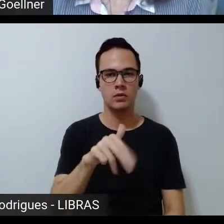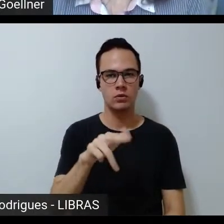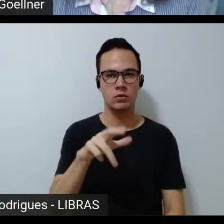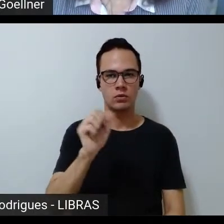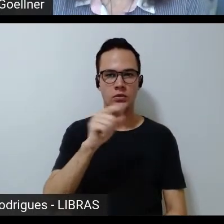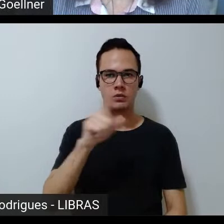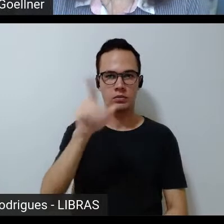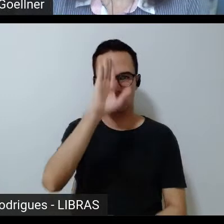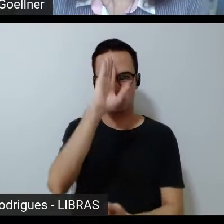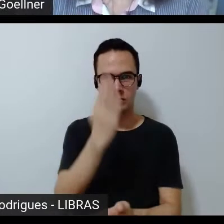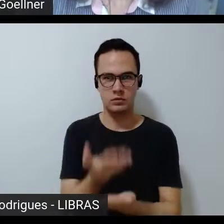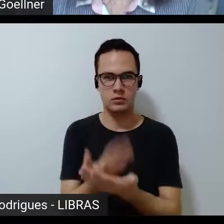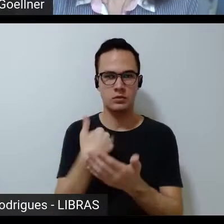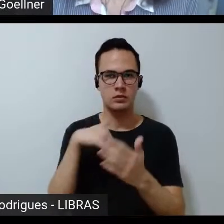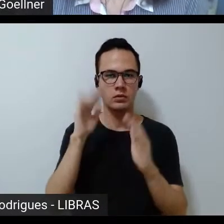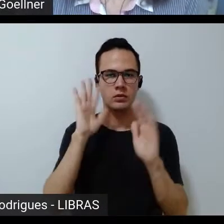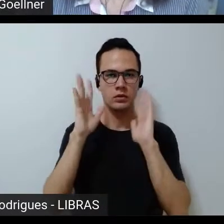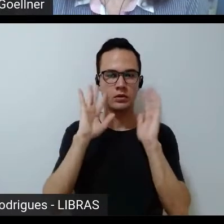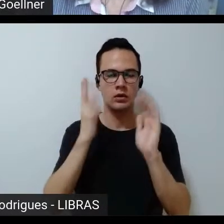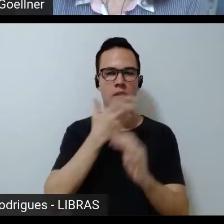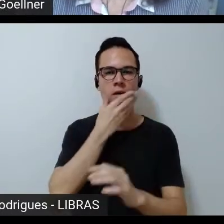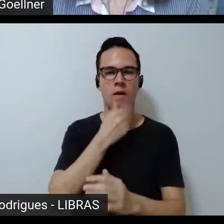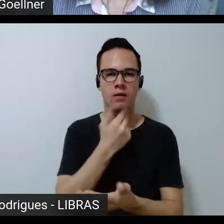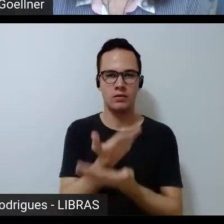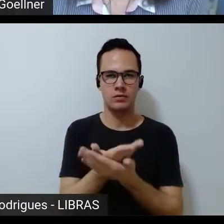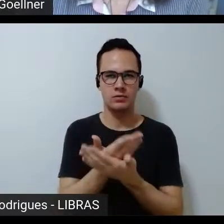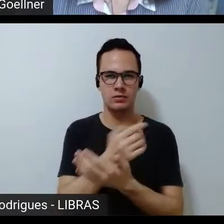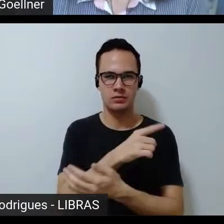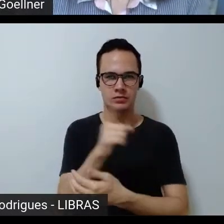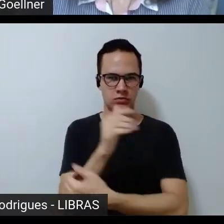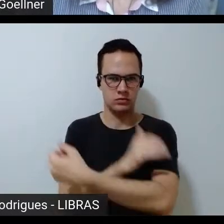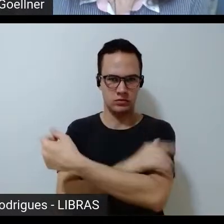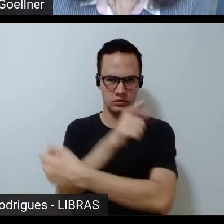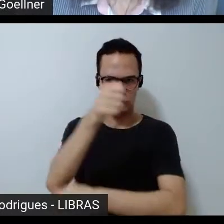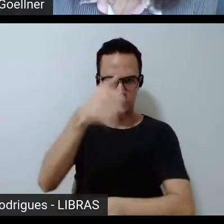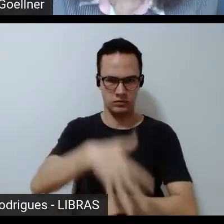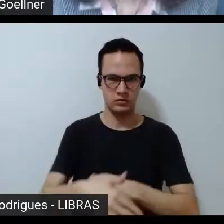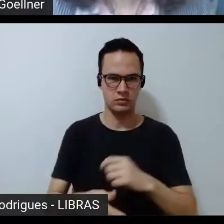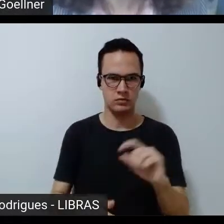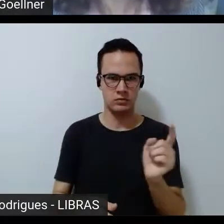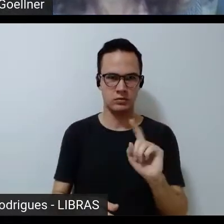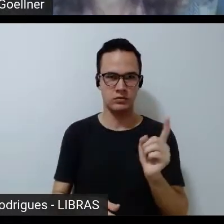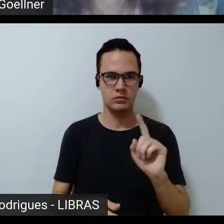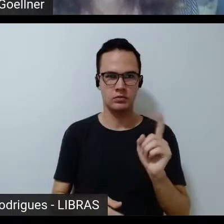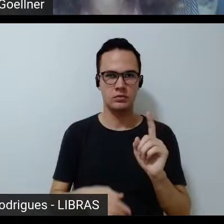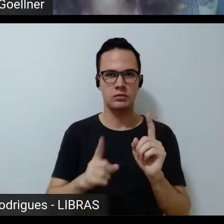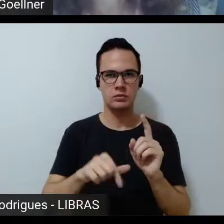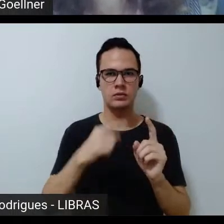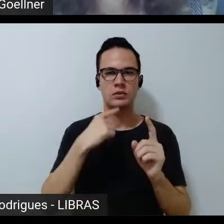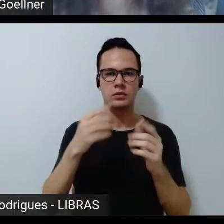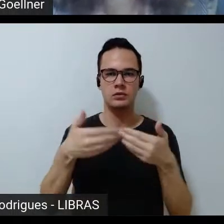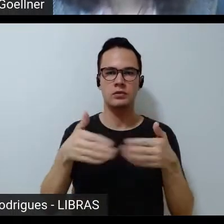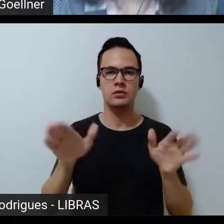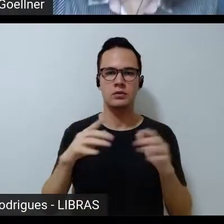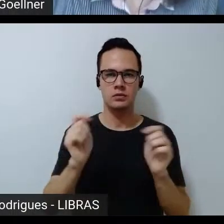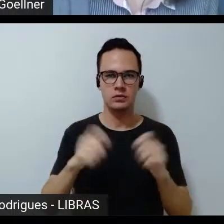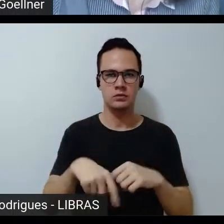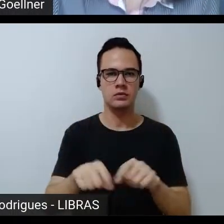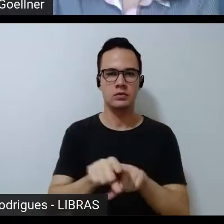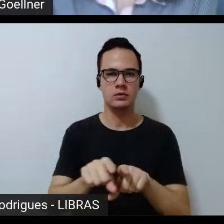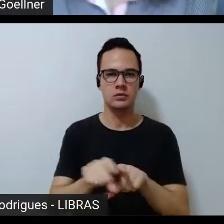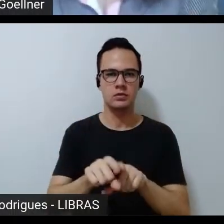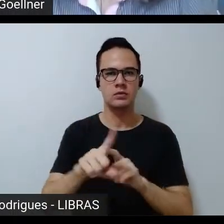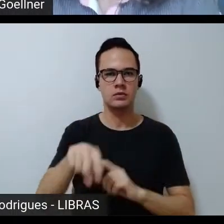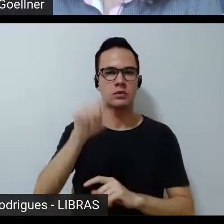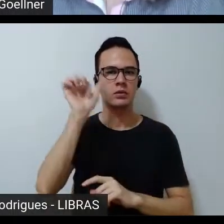acredita ou se pensa que os homens que estudam mulheres não são importantes aliás muitos deles abriram portas também para que